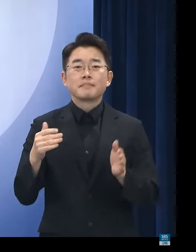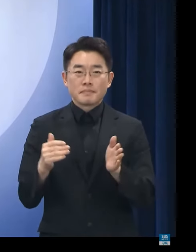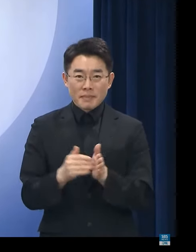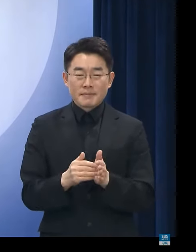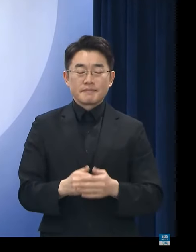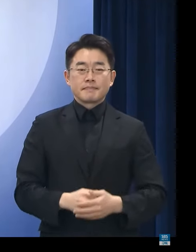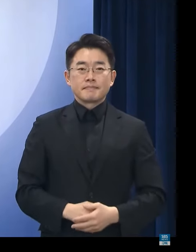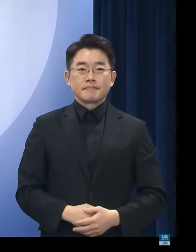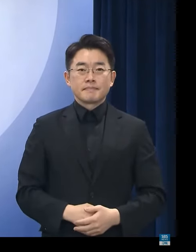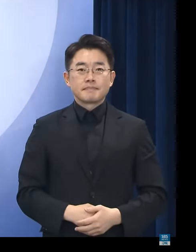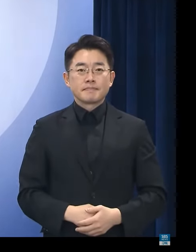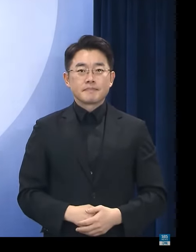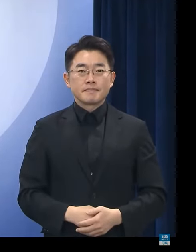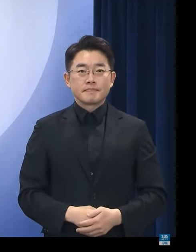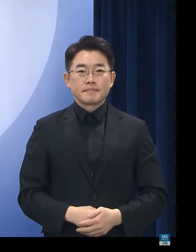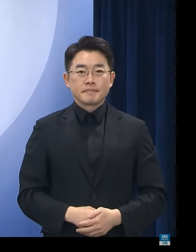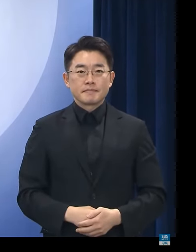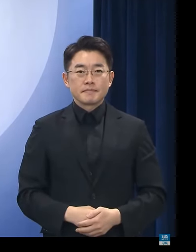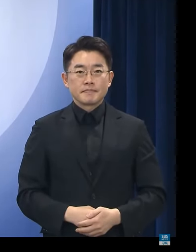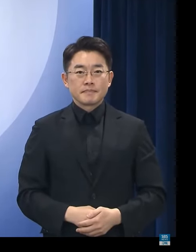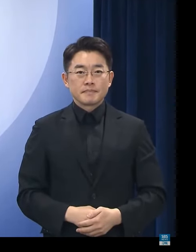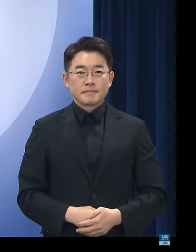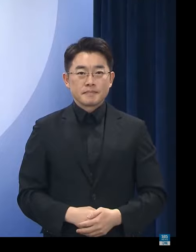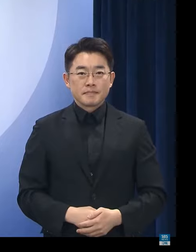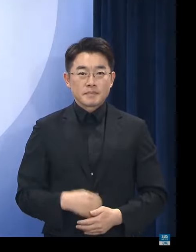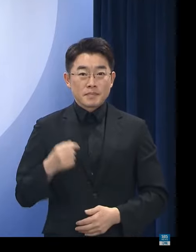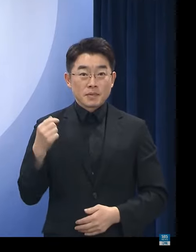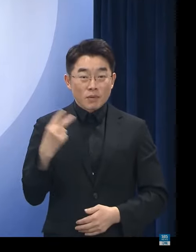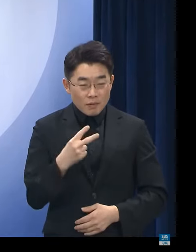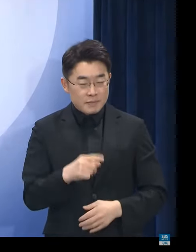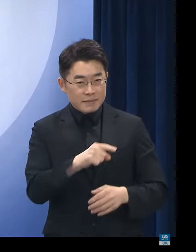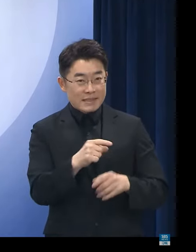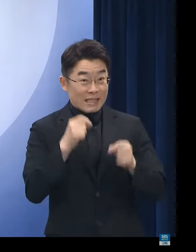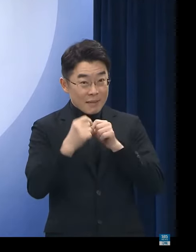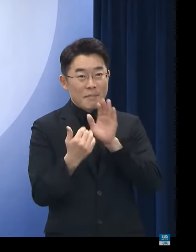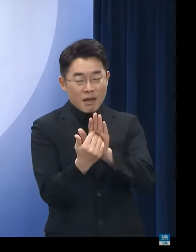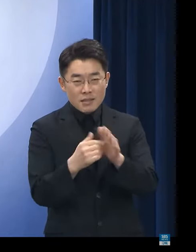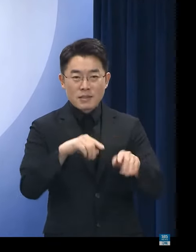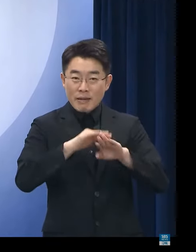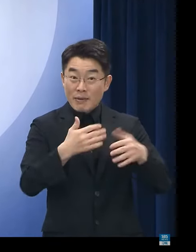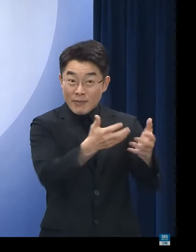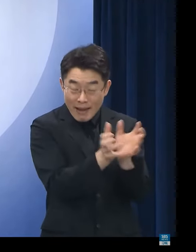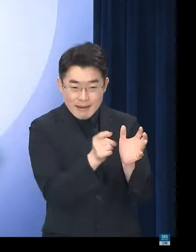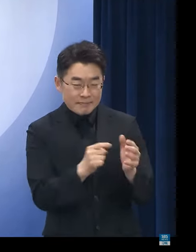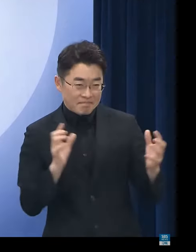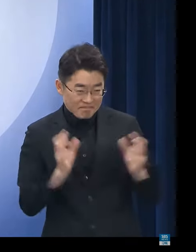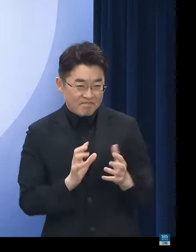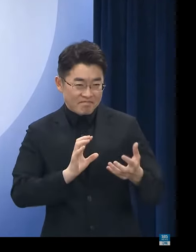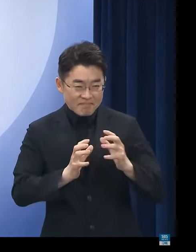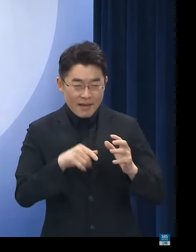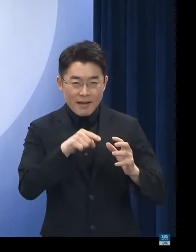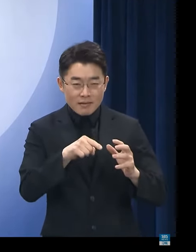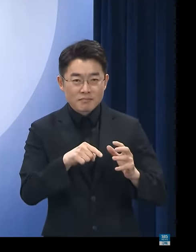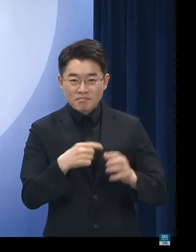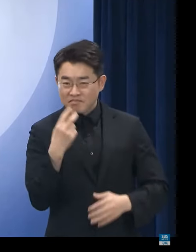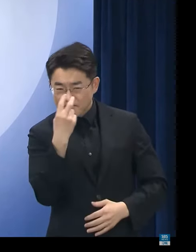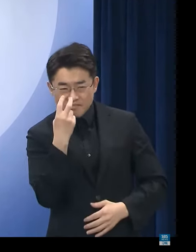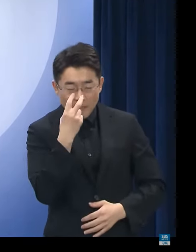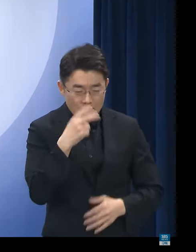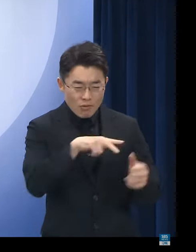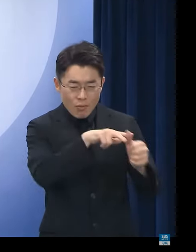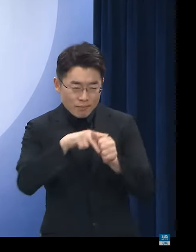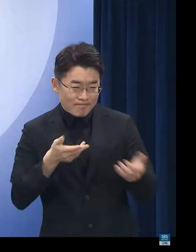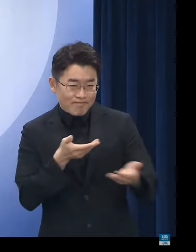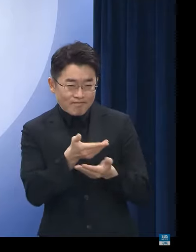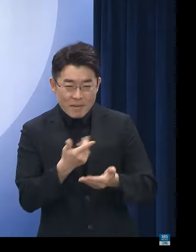지금도 진행 중이고 유관기관 간 전세사기 대응협의회 등 긴밀한 공조를 통해서 수사 초기부터 정보를